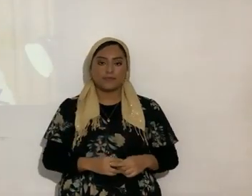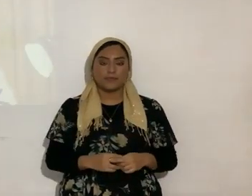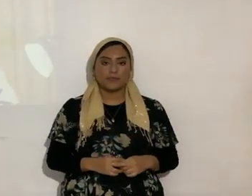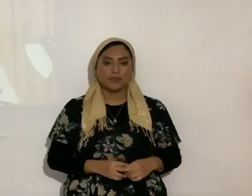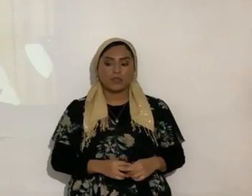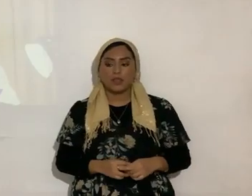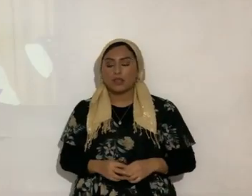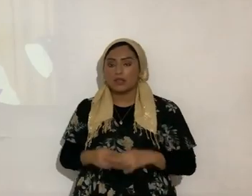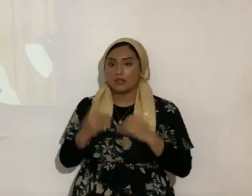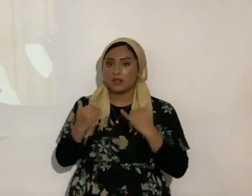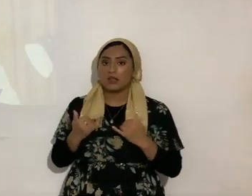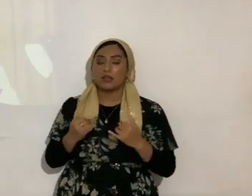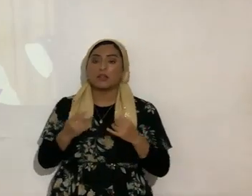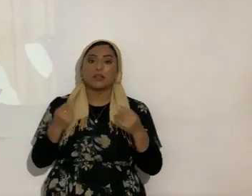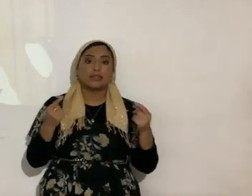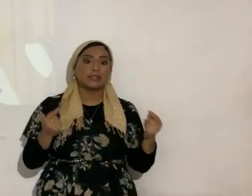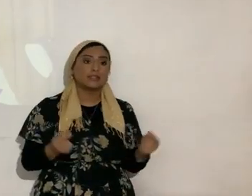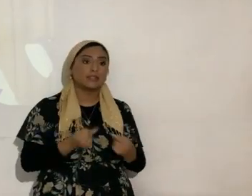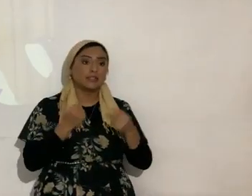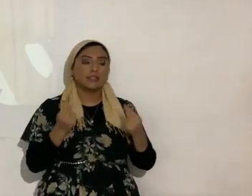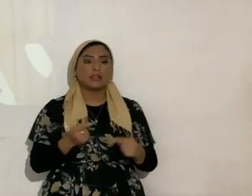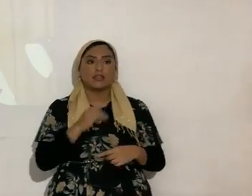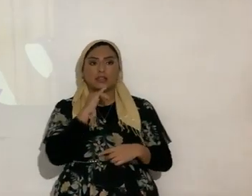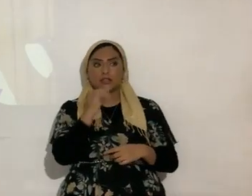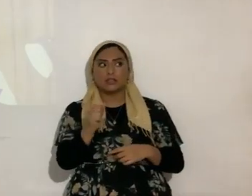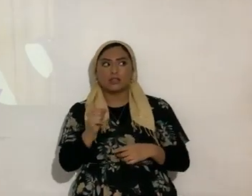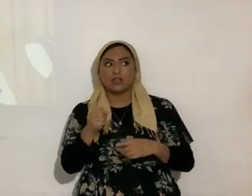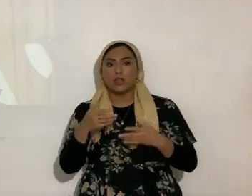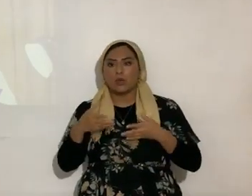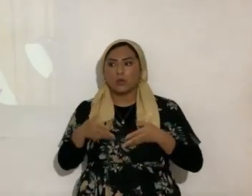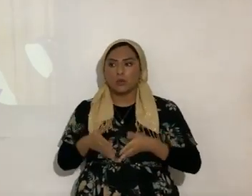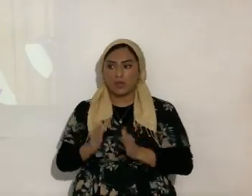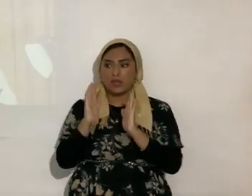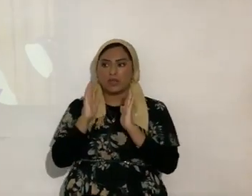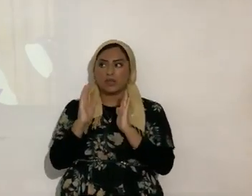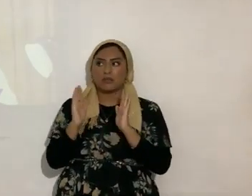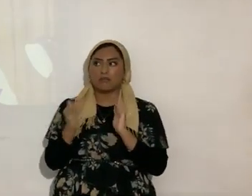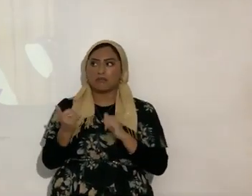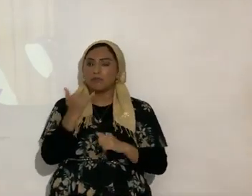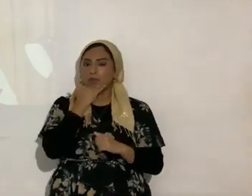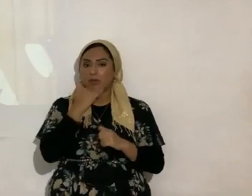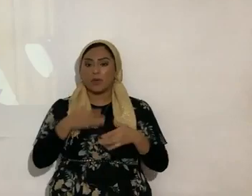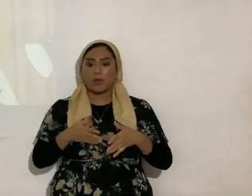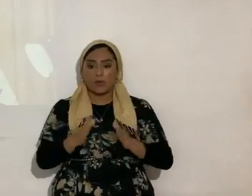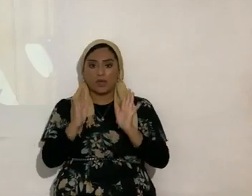el pecado es una fórmula, una fórmula equivocada de la realidad,